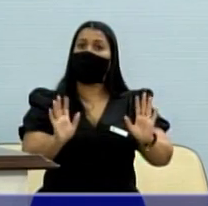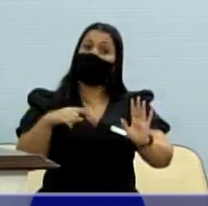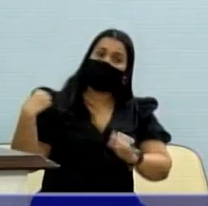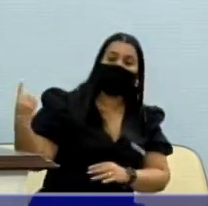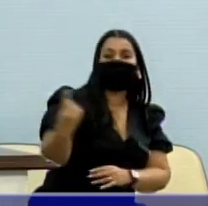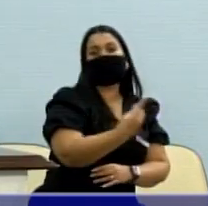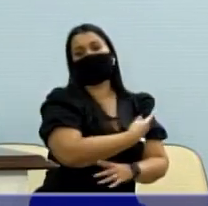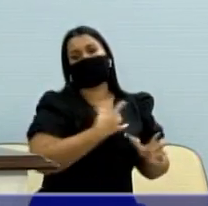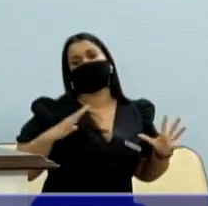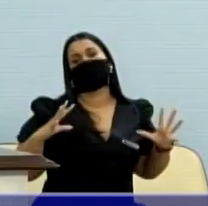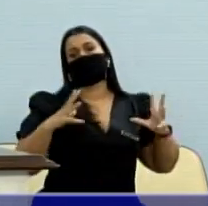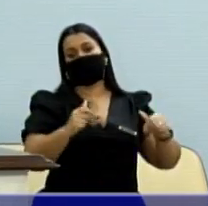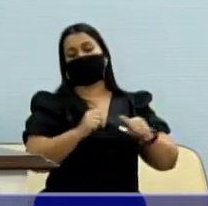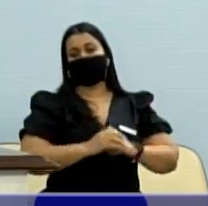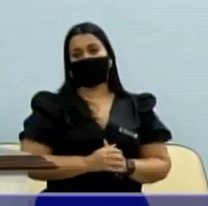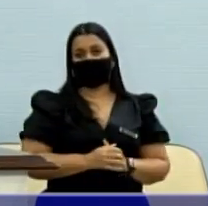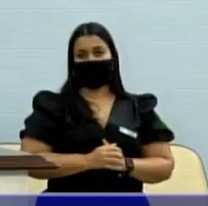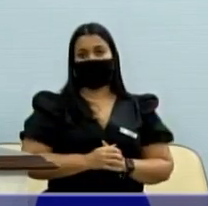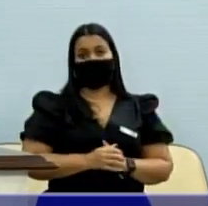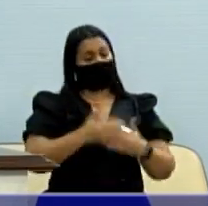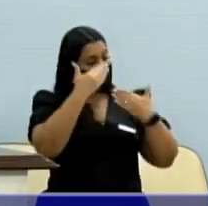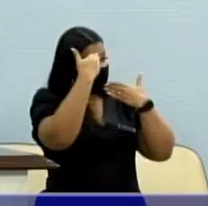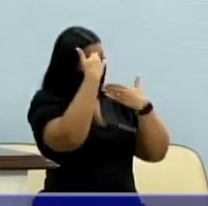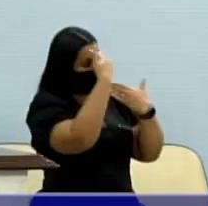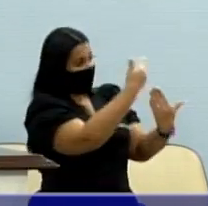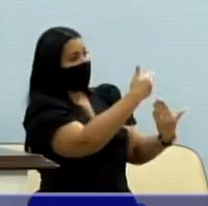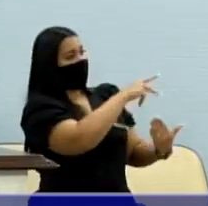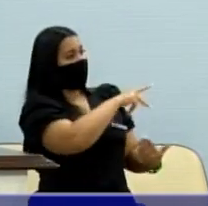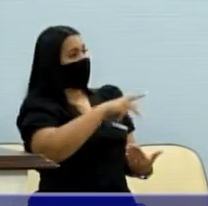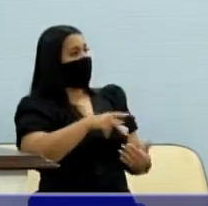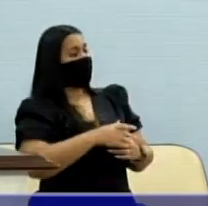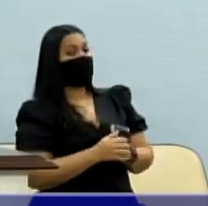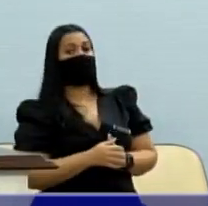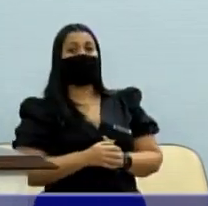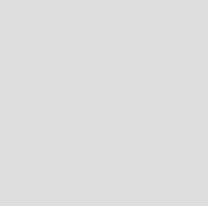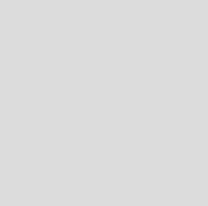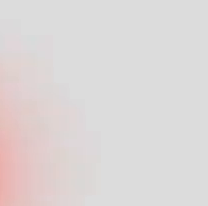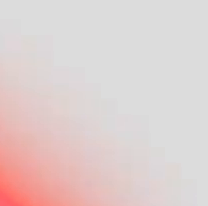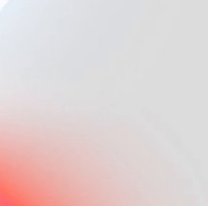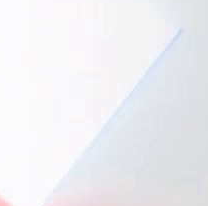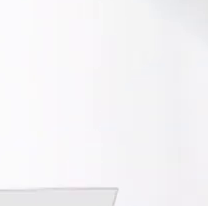nós. Por todos nós. Muito obrigado, senhor presidente, pelo espaço.